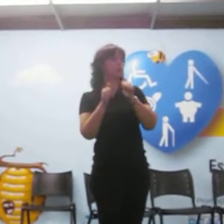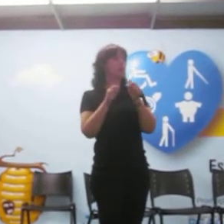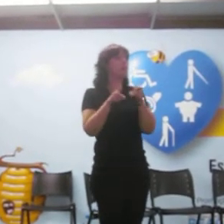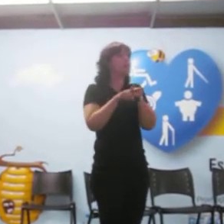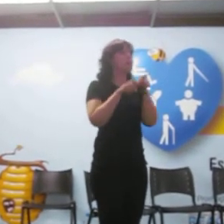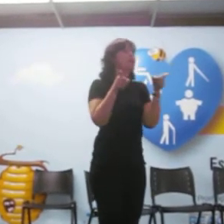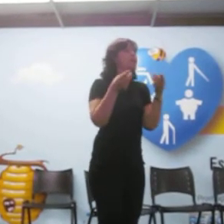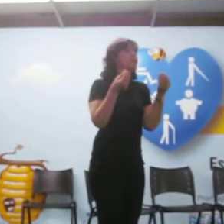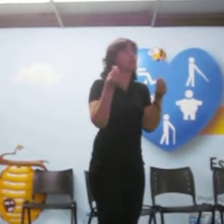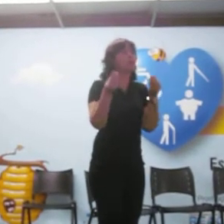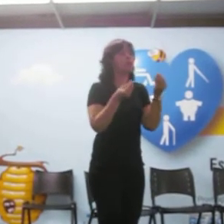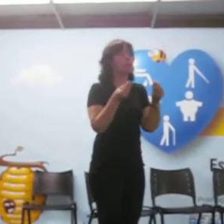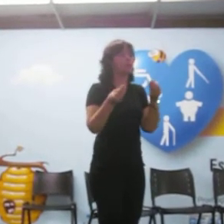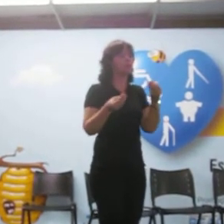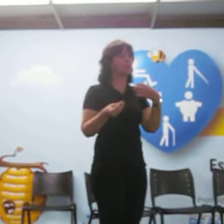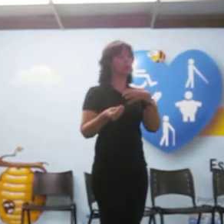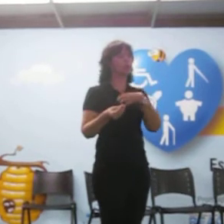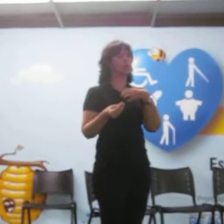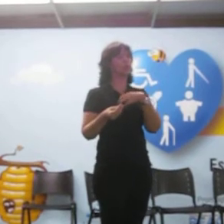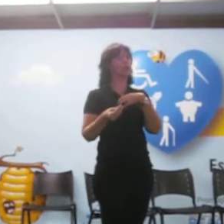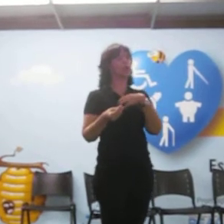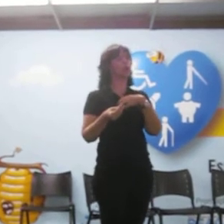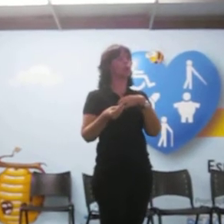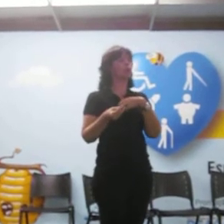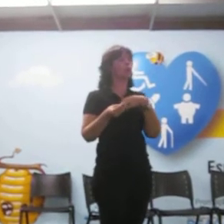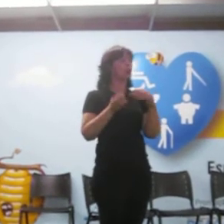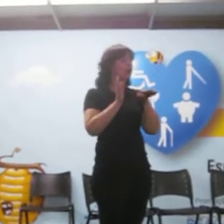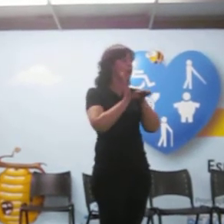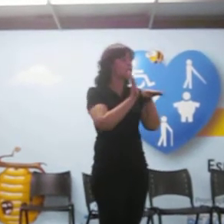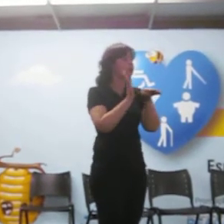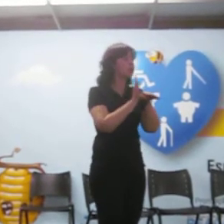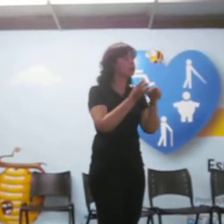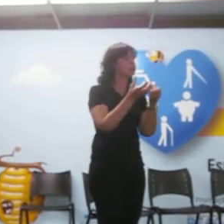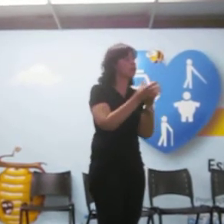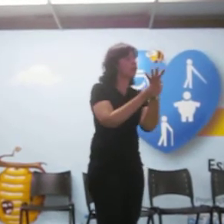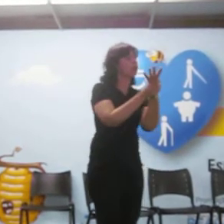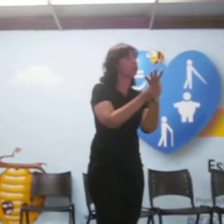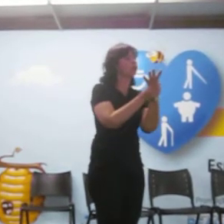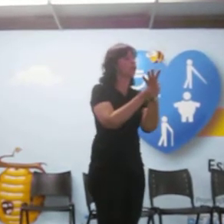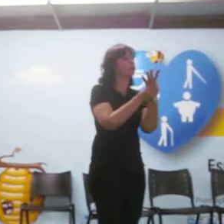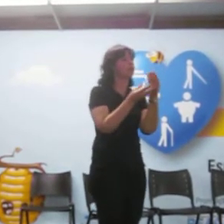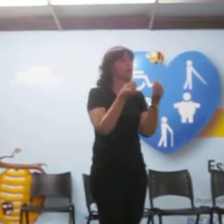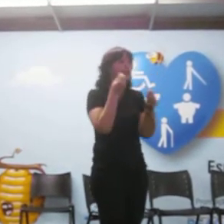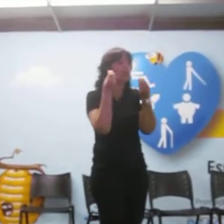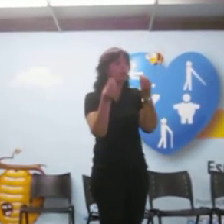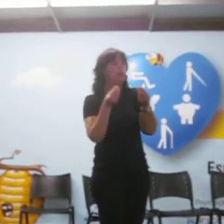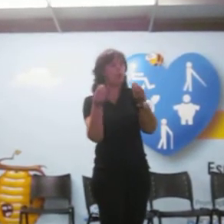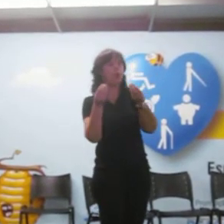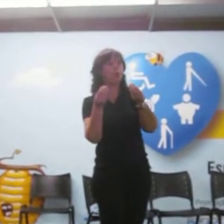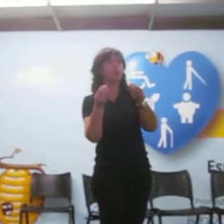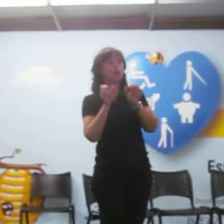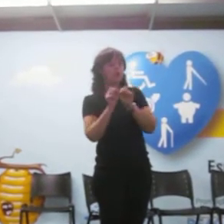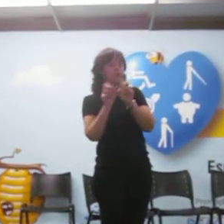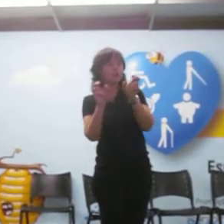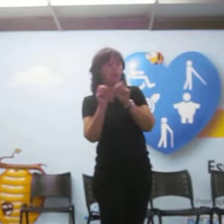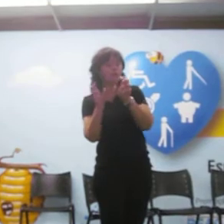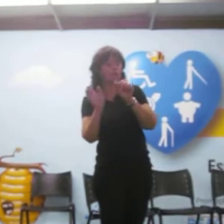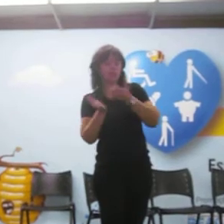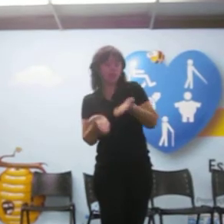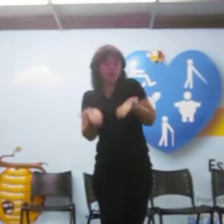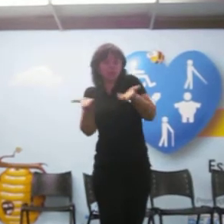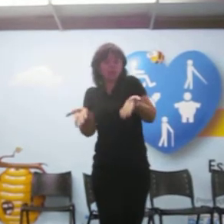de que forma esse fomento acontece? De que forma esse mercado é incentivado, é fomentado?